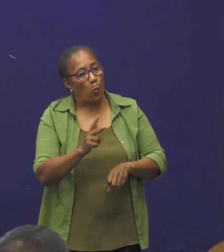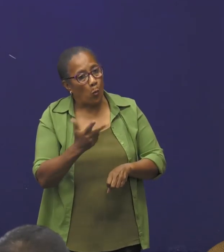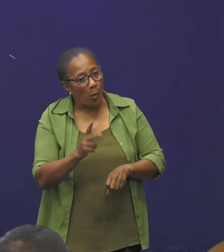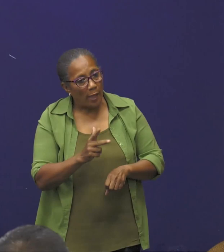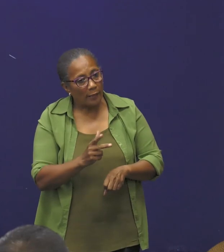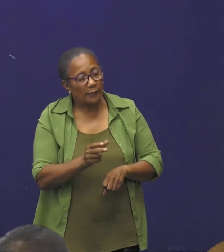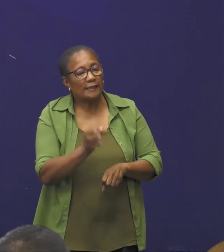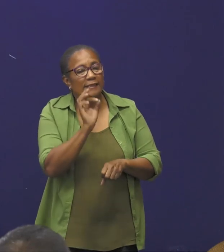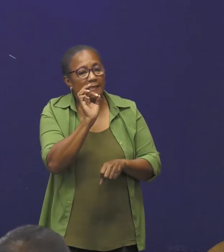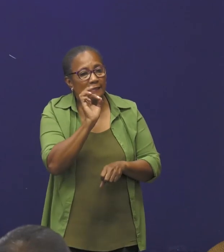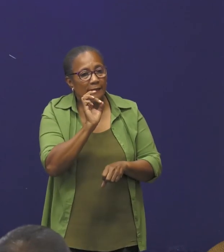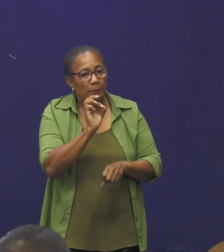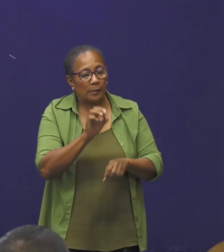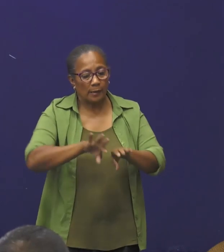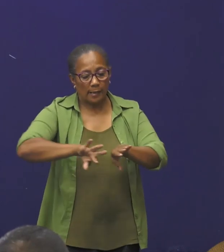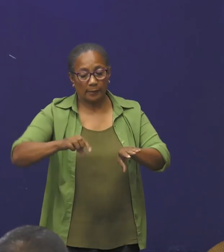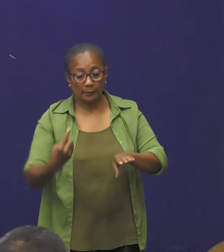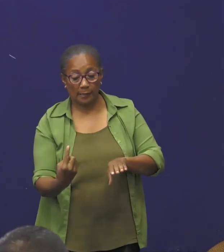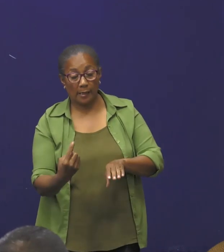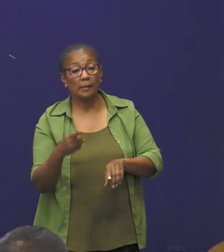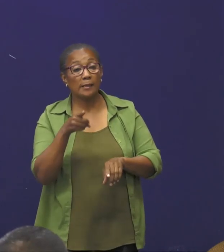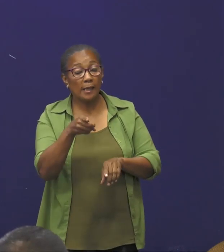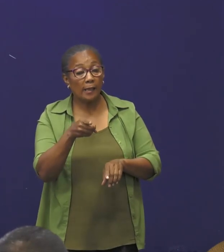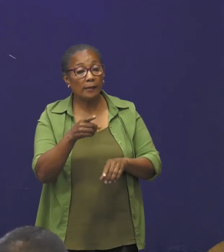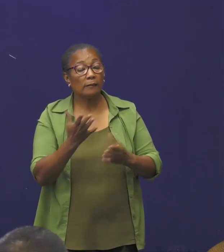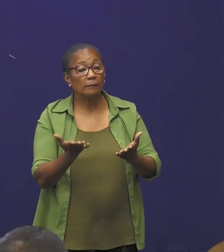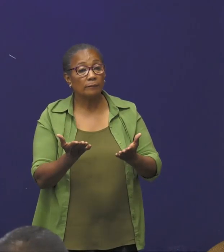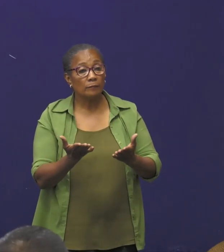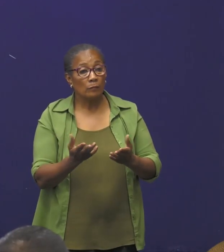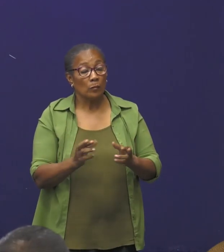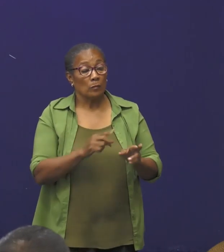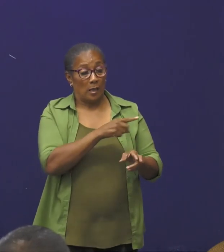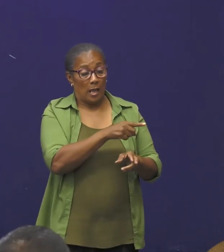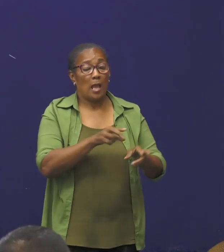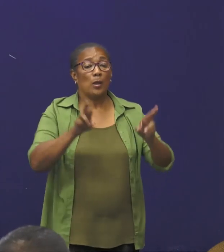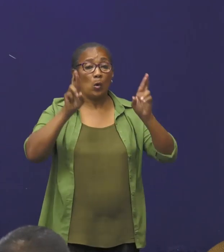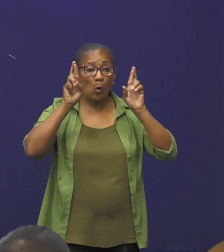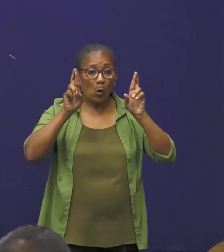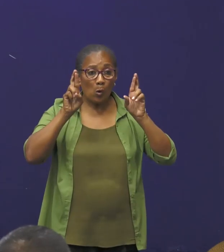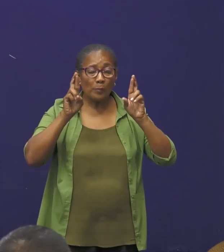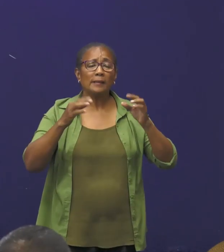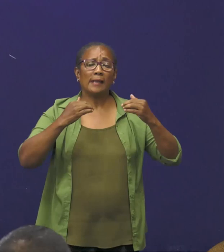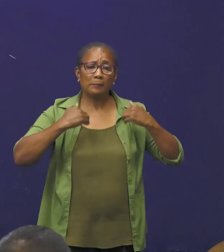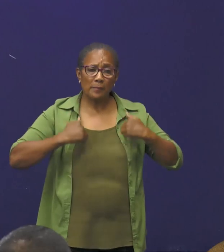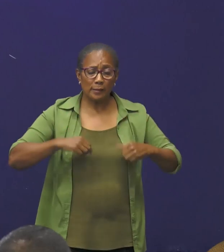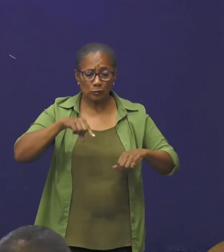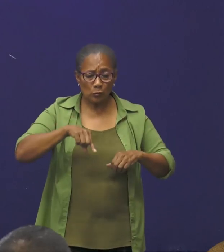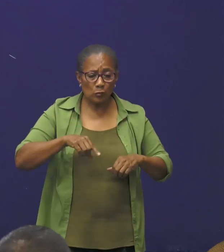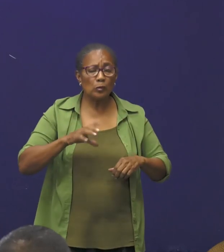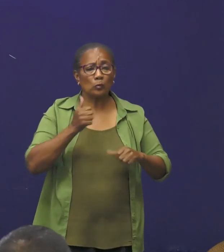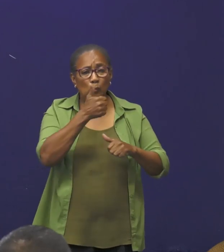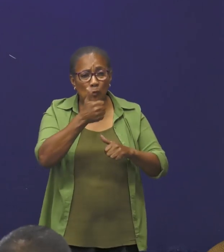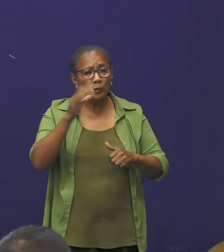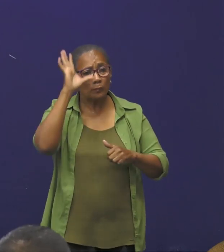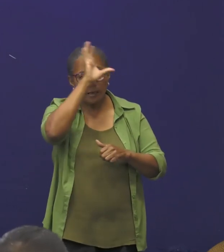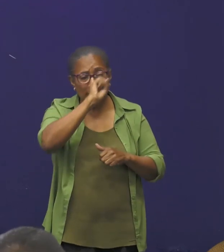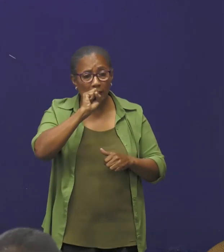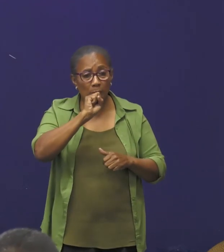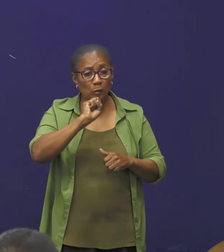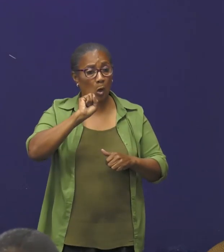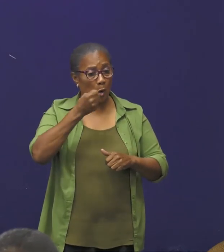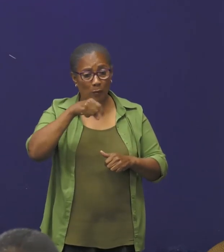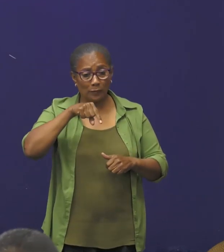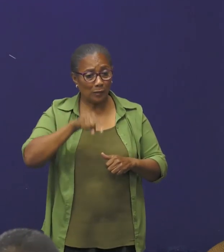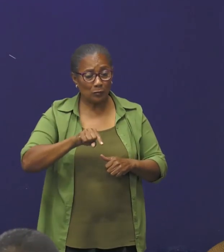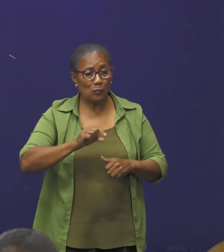worden geplaatst. Ja, dus, en ik hoop, mijn hoop echt, dat ze mij begrijpen, als aan dat no, omdat het geen tijd meer